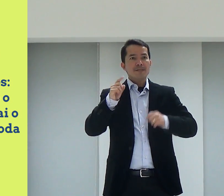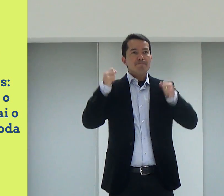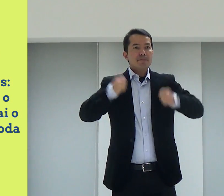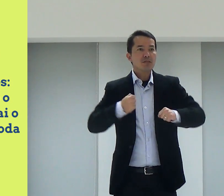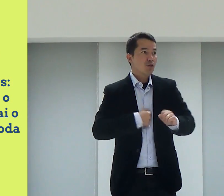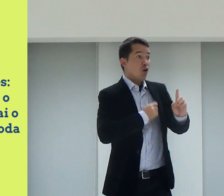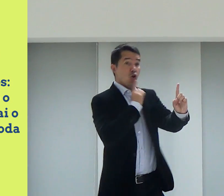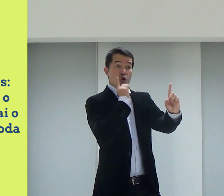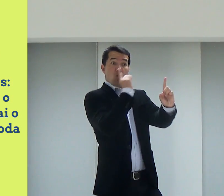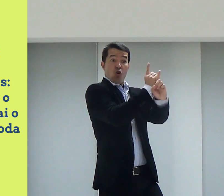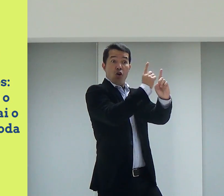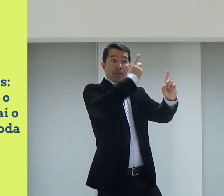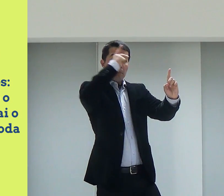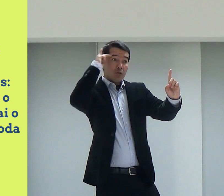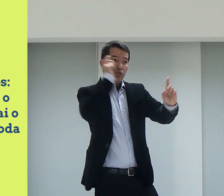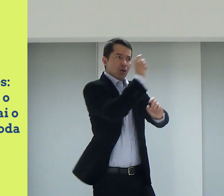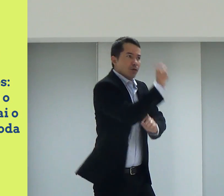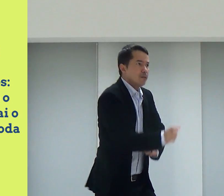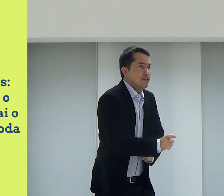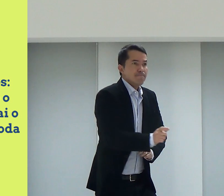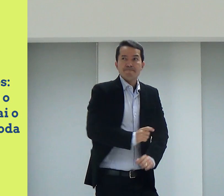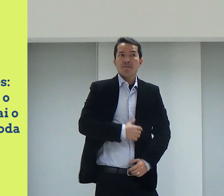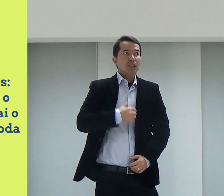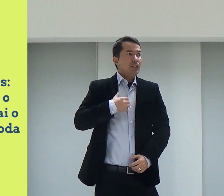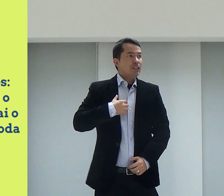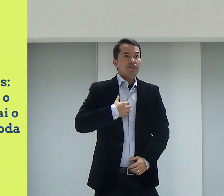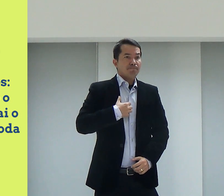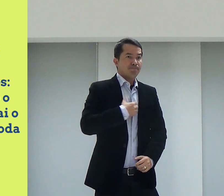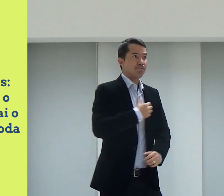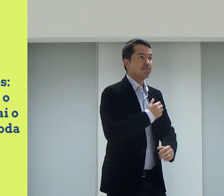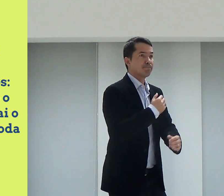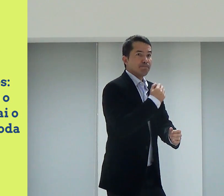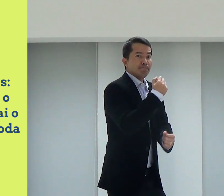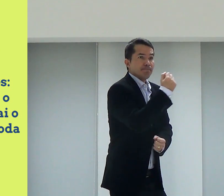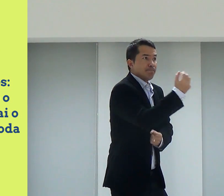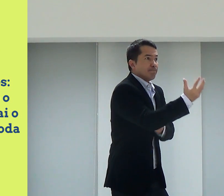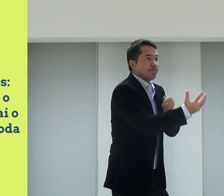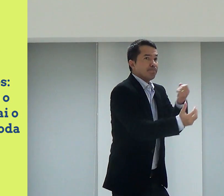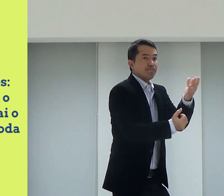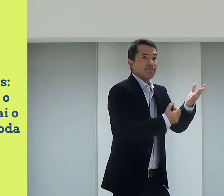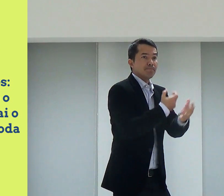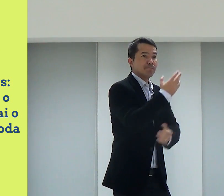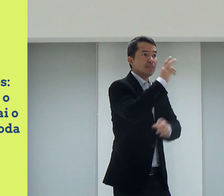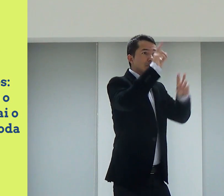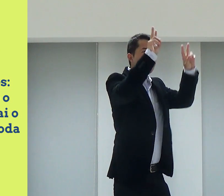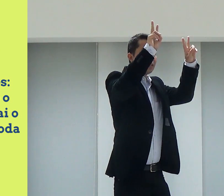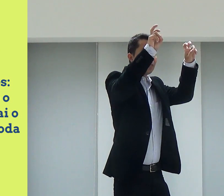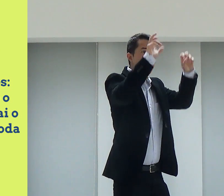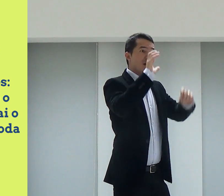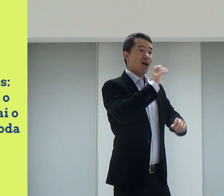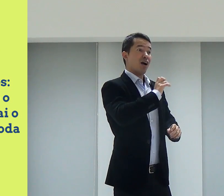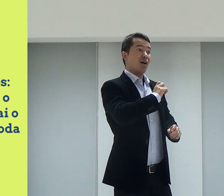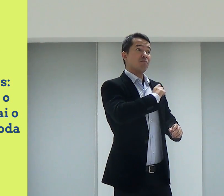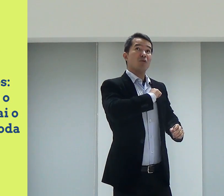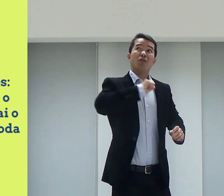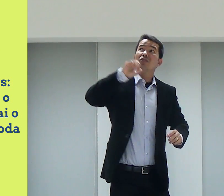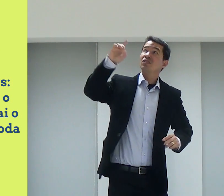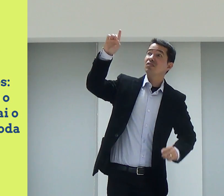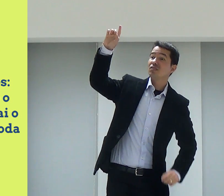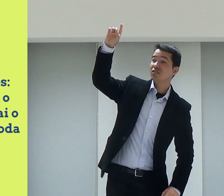o braço e não fazer nada. A gente precisa encontrar essas pessoas. Ai, então, e começar a falar sobre o amor de